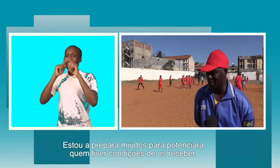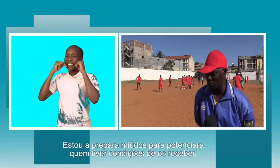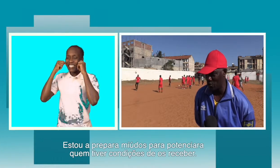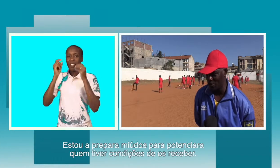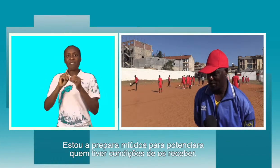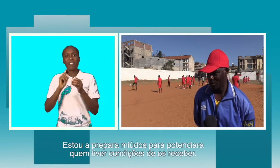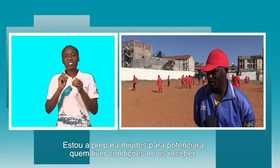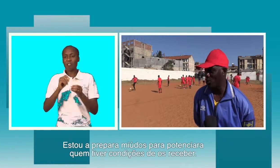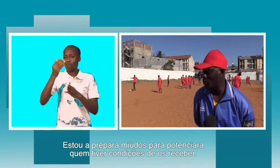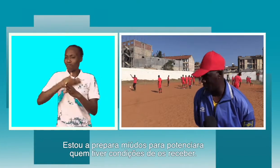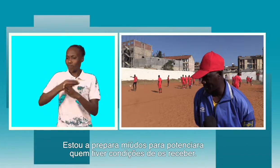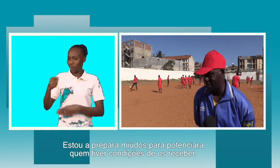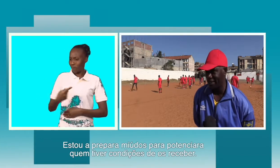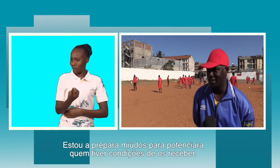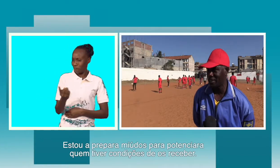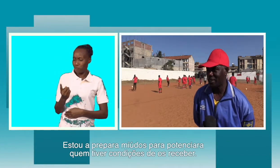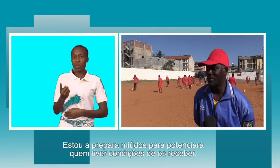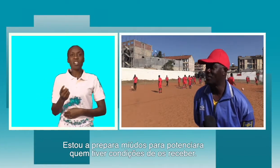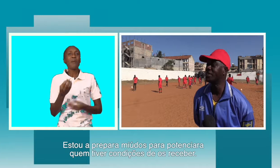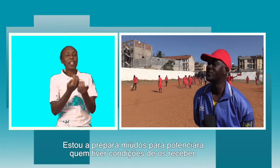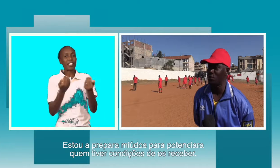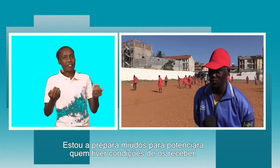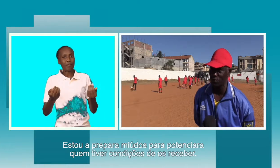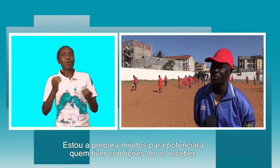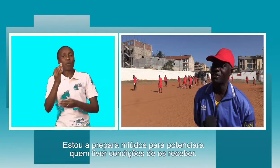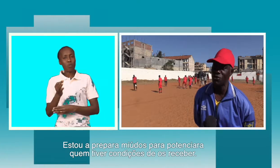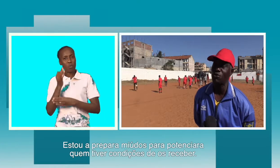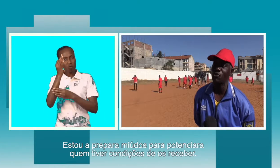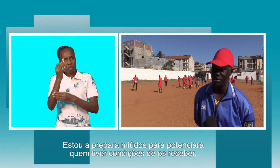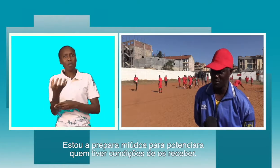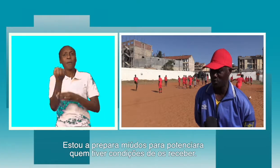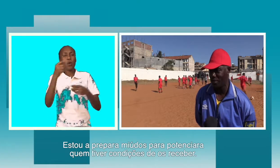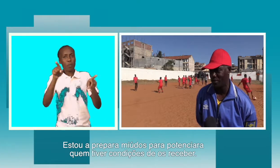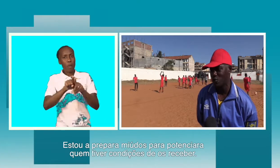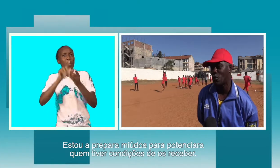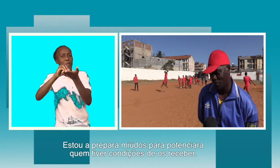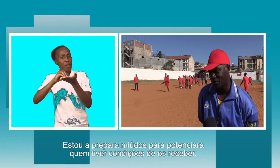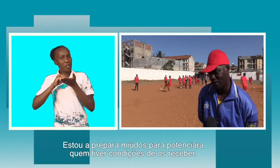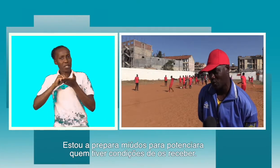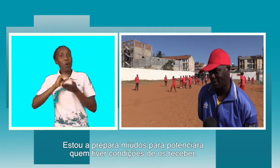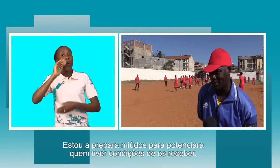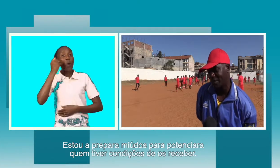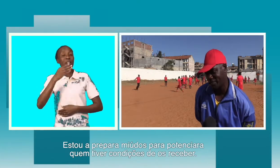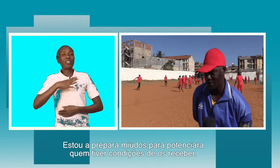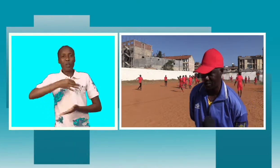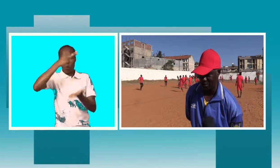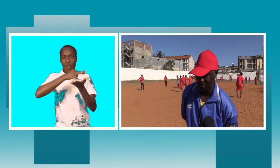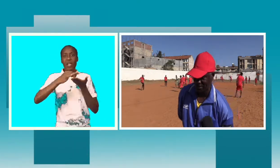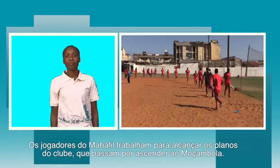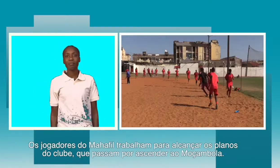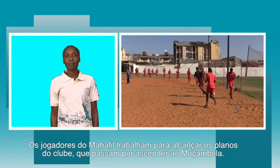treinar miúdos, se estou a potenciar a eles, para poder servir os outros que estão em condições também de receber, quando tiverem qualidade para receber esses jogadores. Os